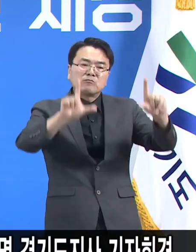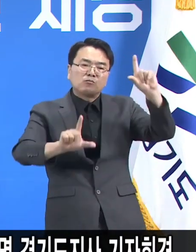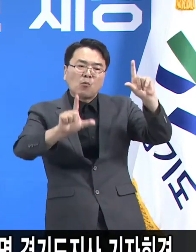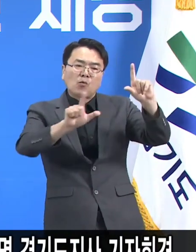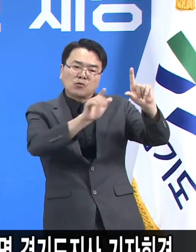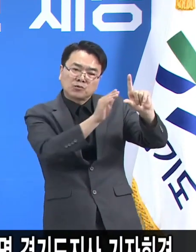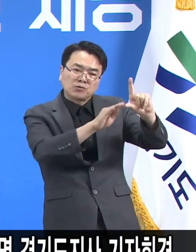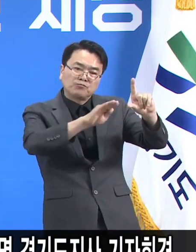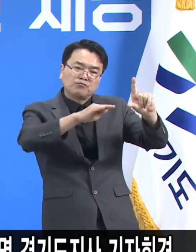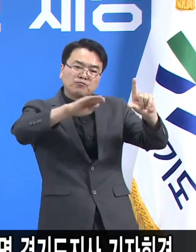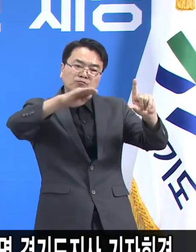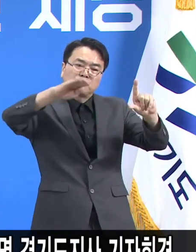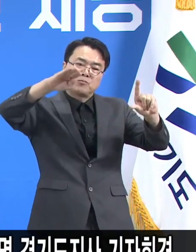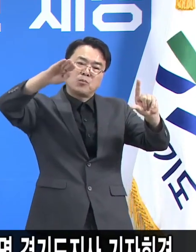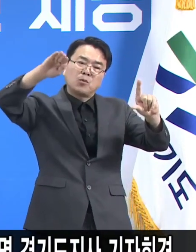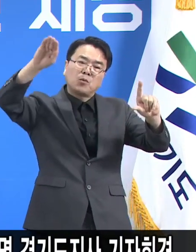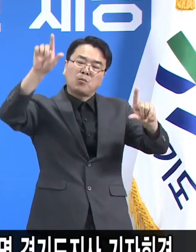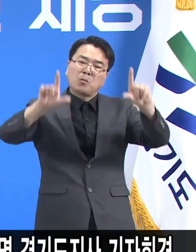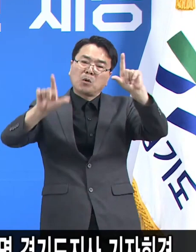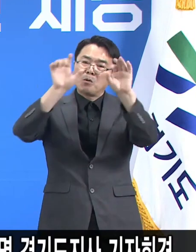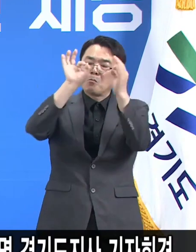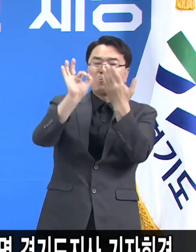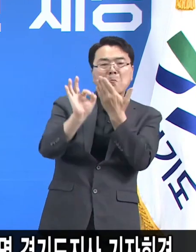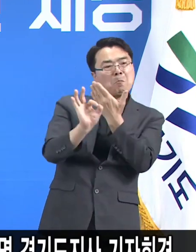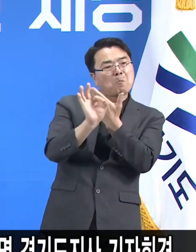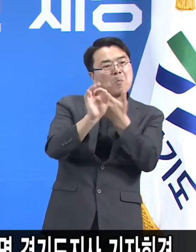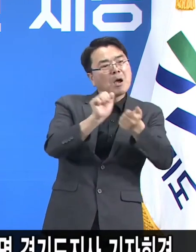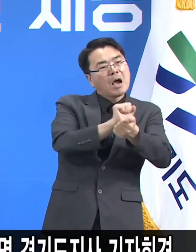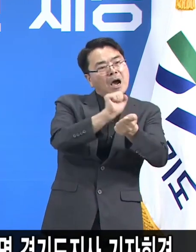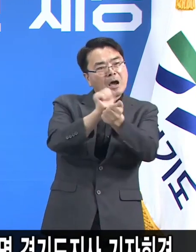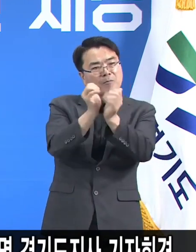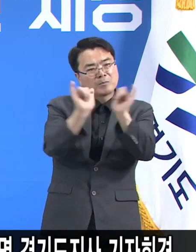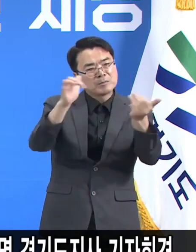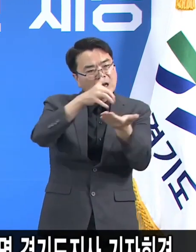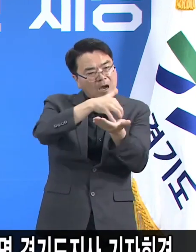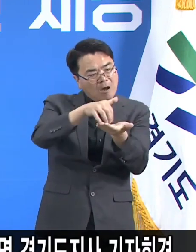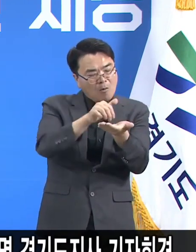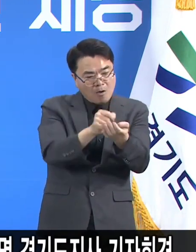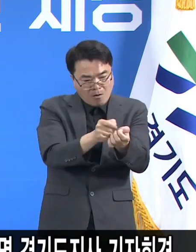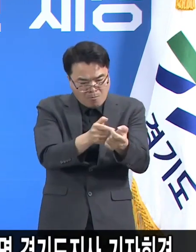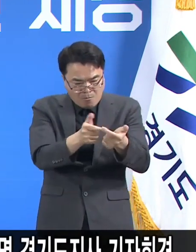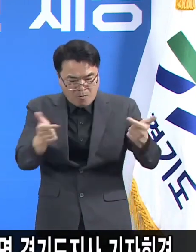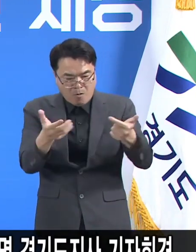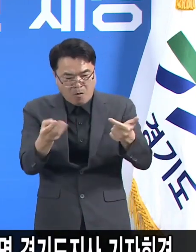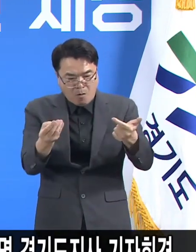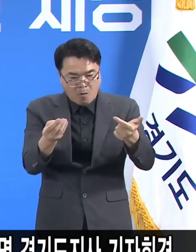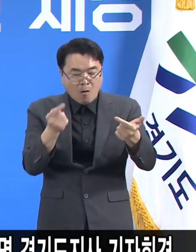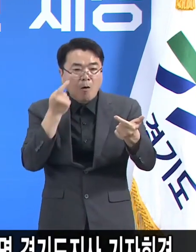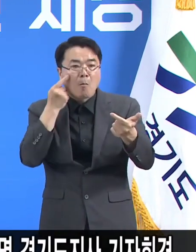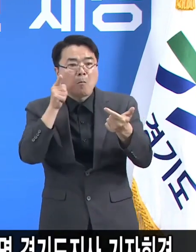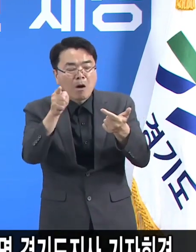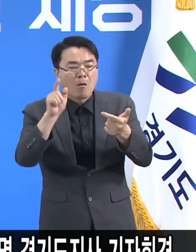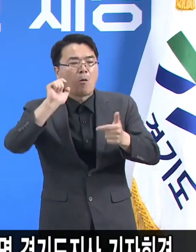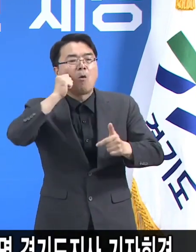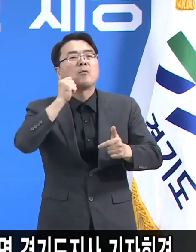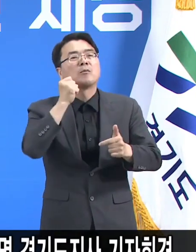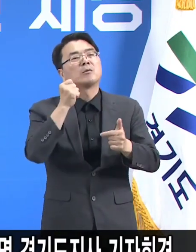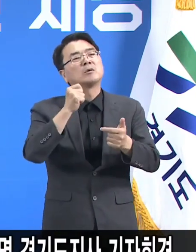된다면 감염자 수가 얼마나 늘어날지는 예측을 그렇게 쉽게 할 수 없는 상황입니다.